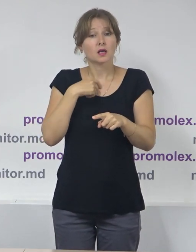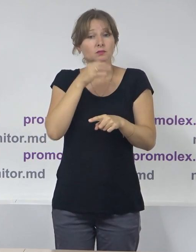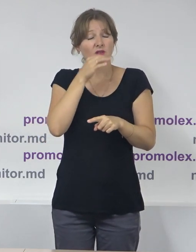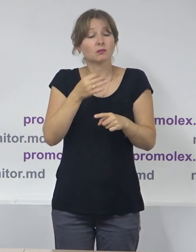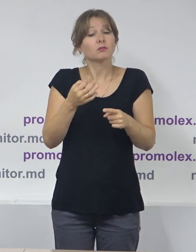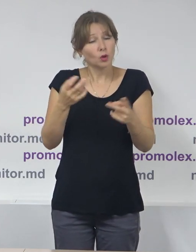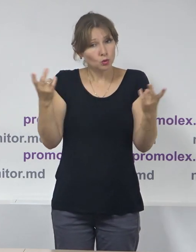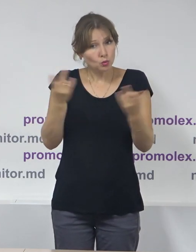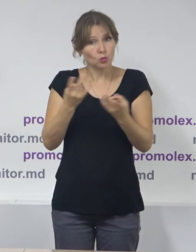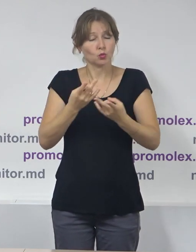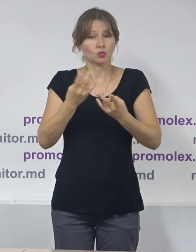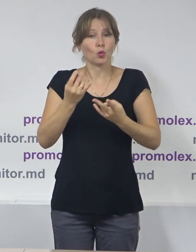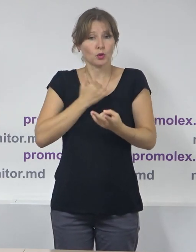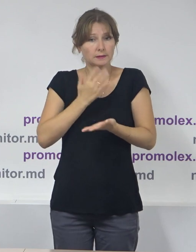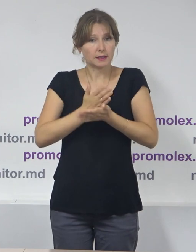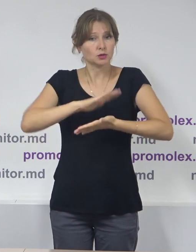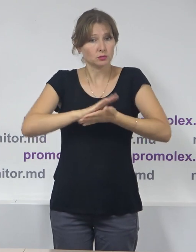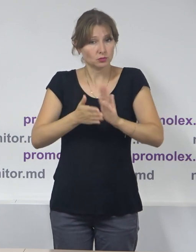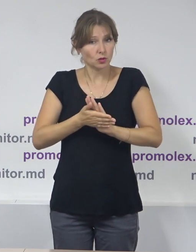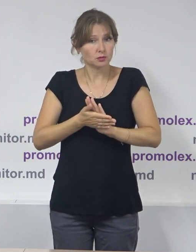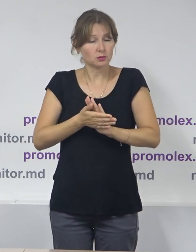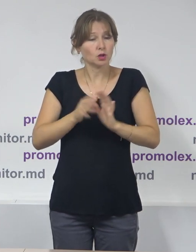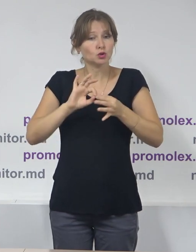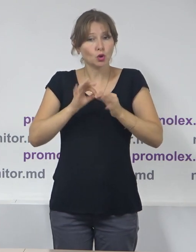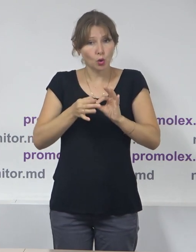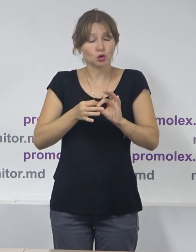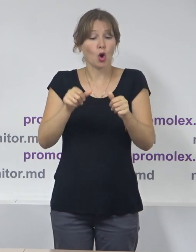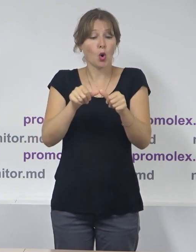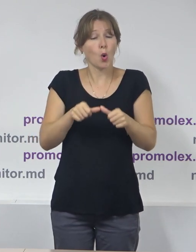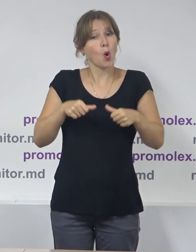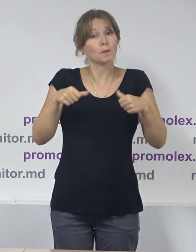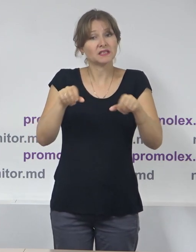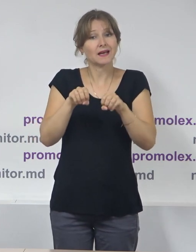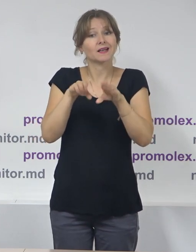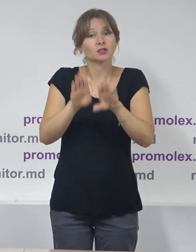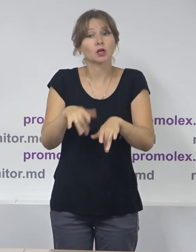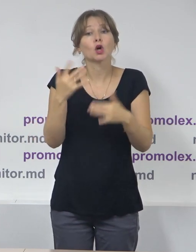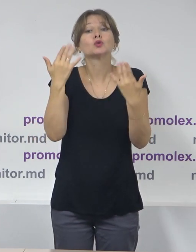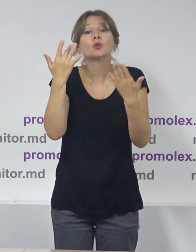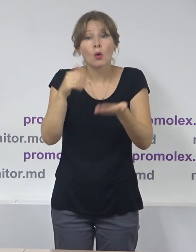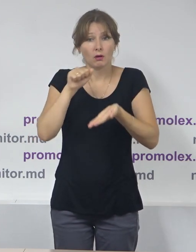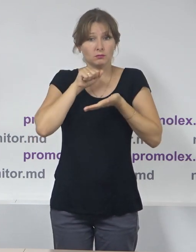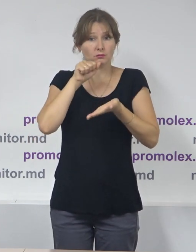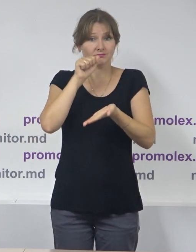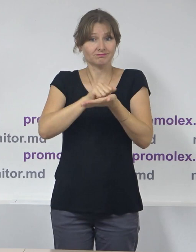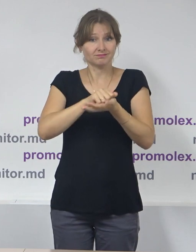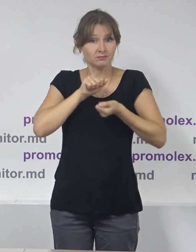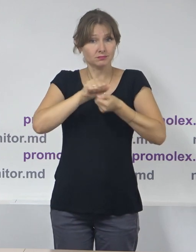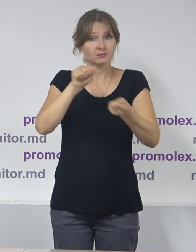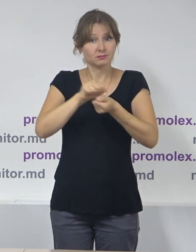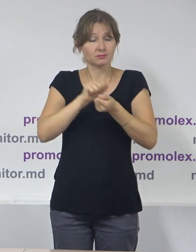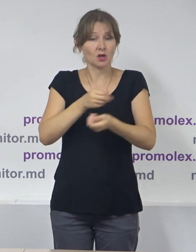situația în care Comisia Electorală Centrală este cea care stabilește numărul de mandate care vor fi alesi